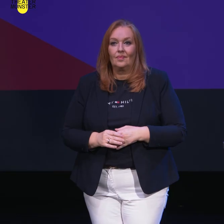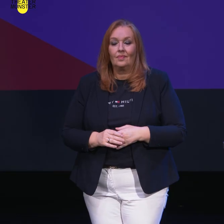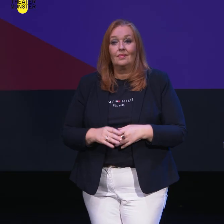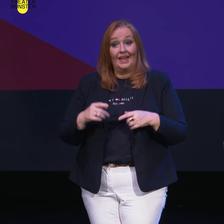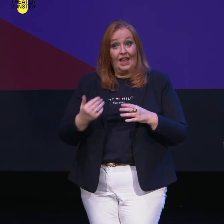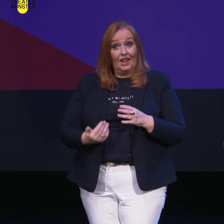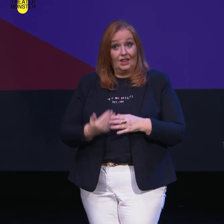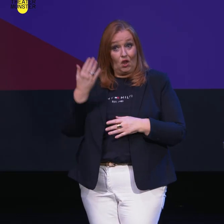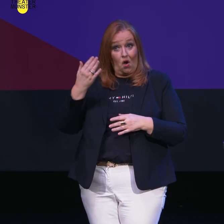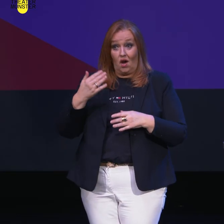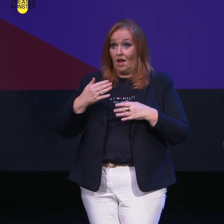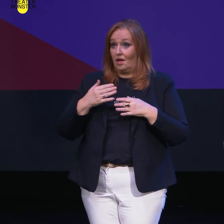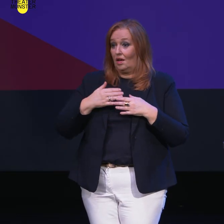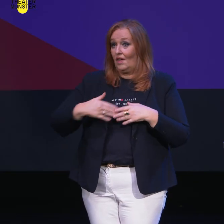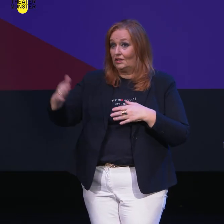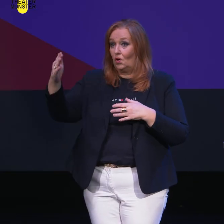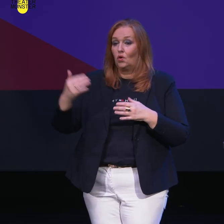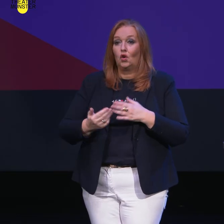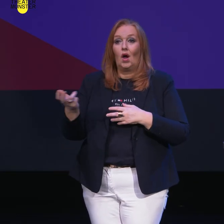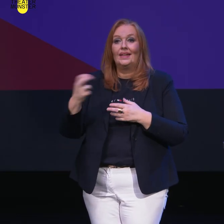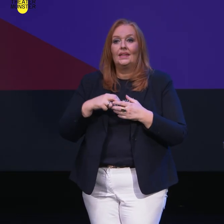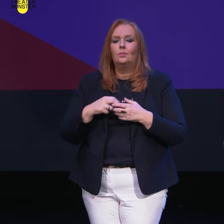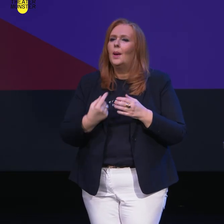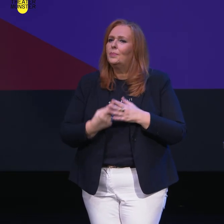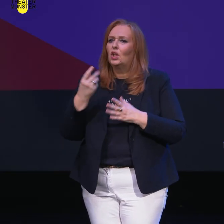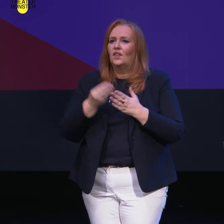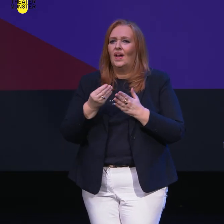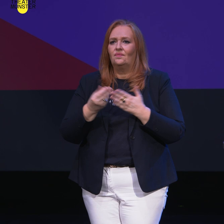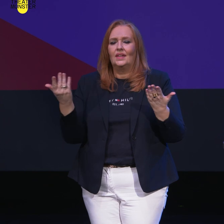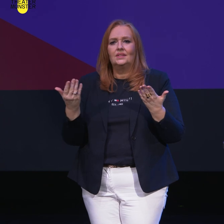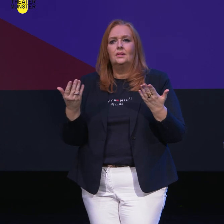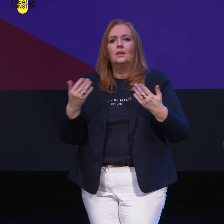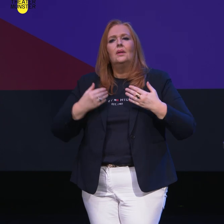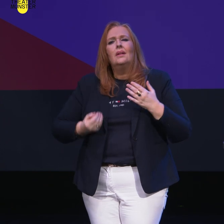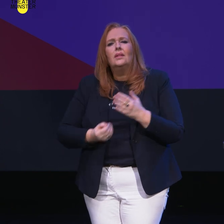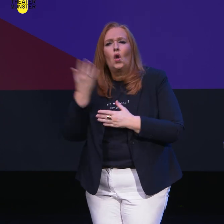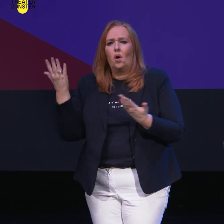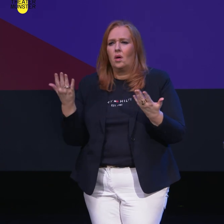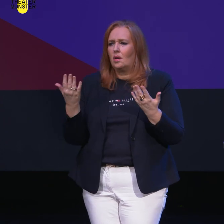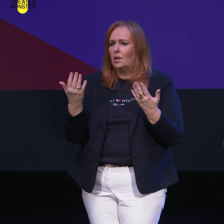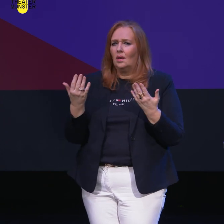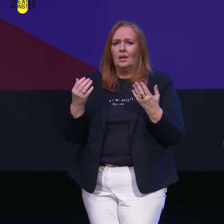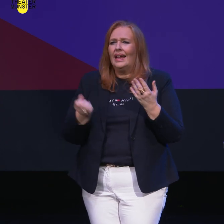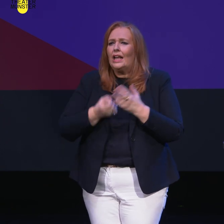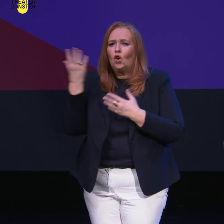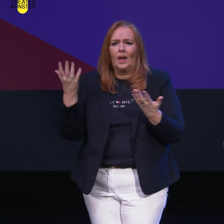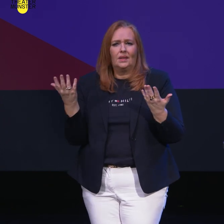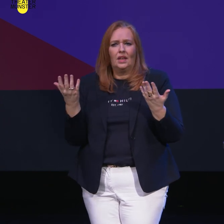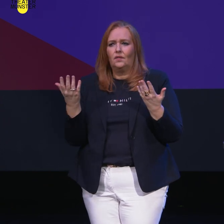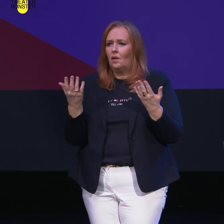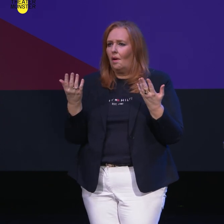In der neuen Vision und im neuen Team setzen wir einen besonderen Wert auf die Etablierung innovativeren oder innovativen